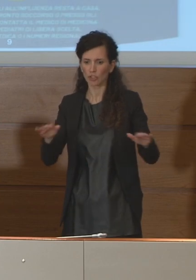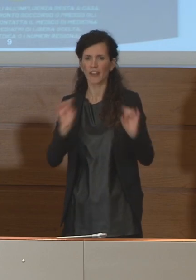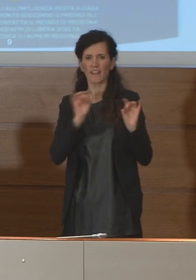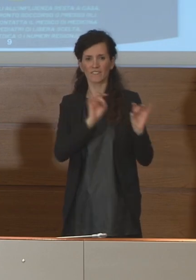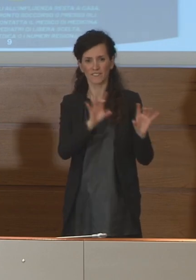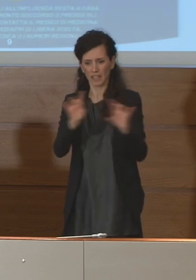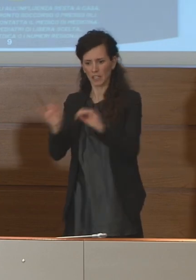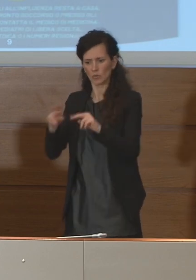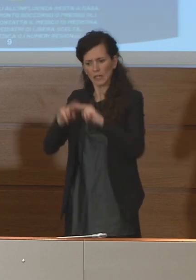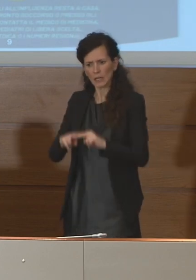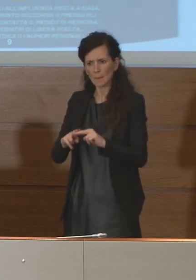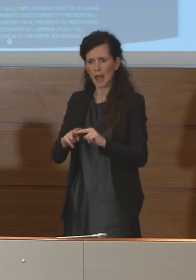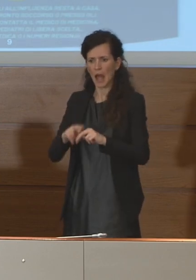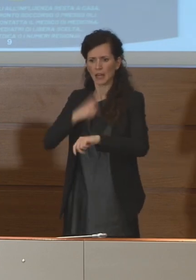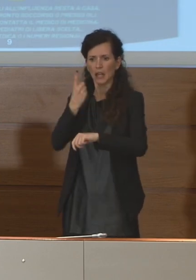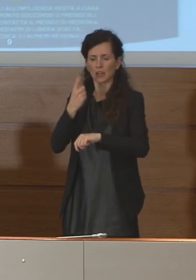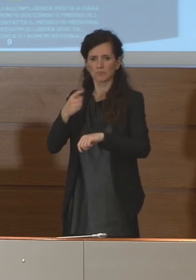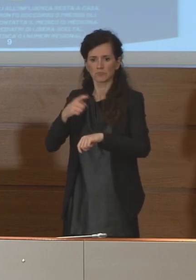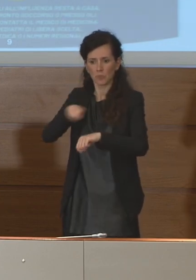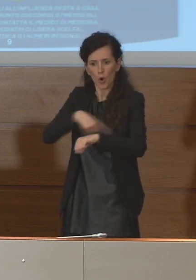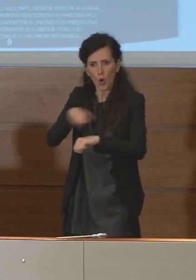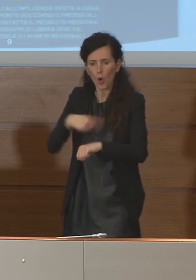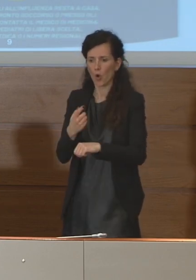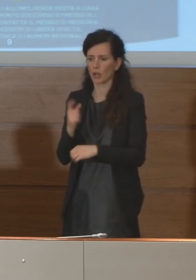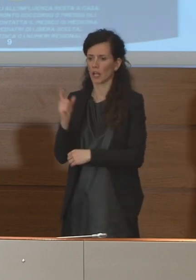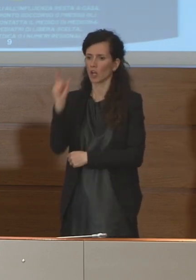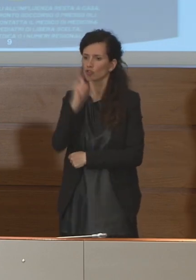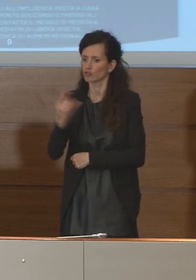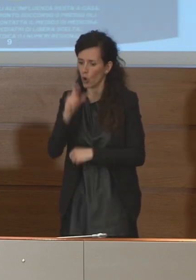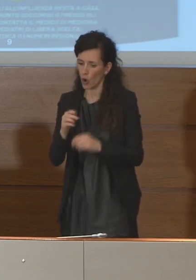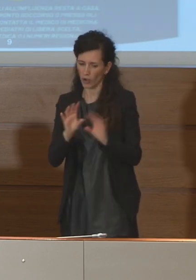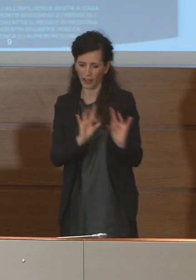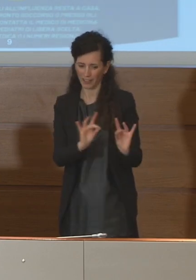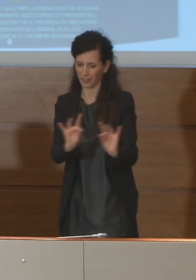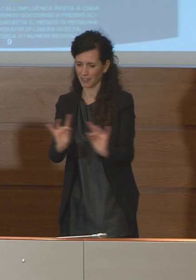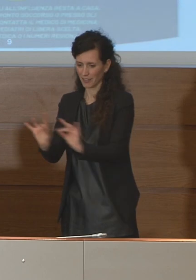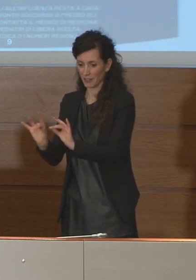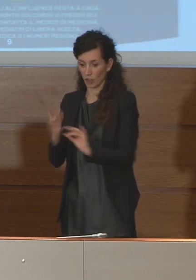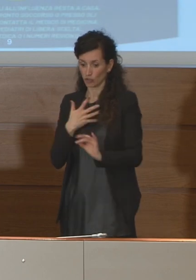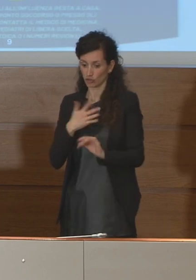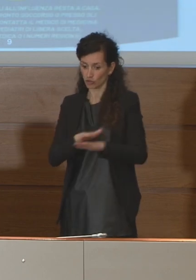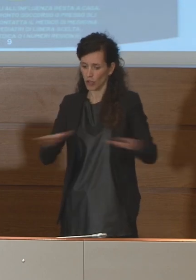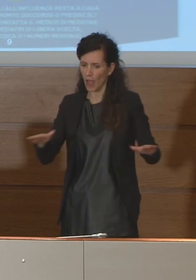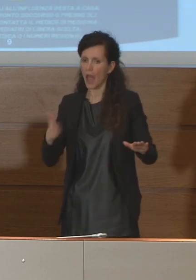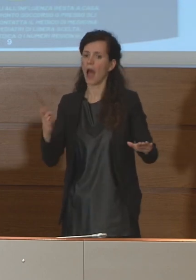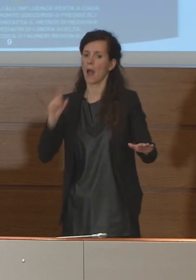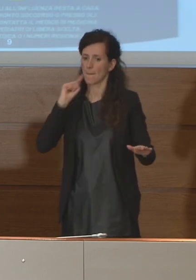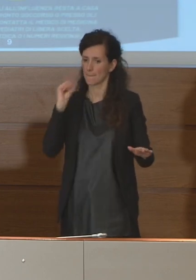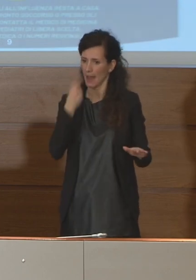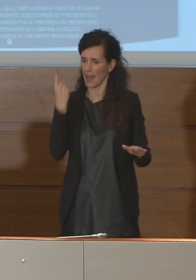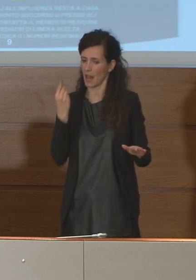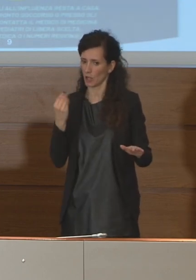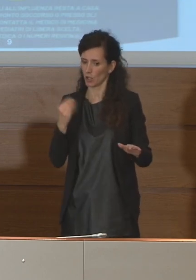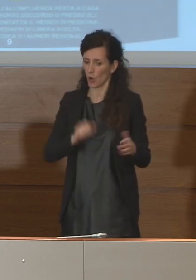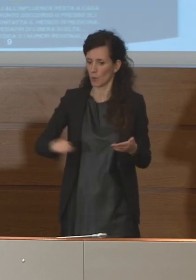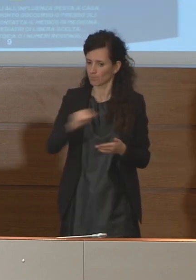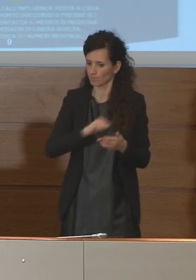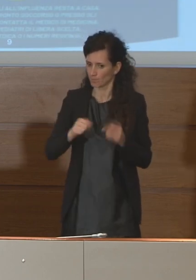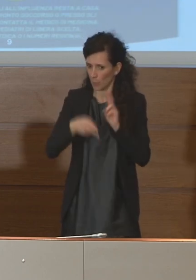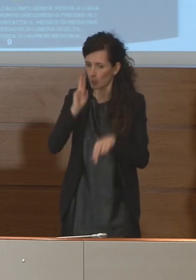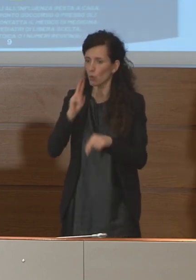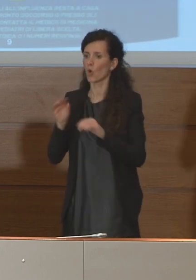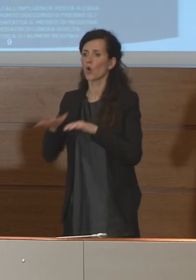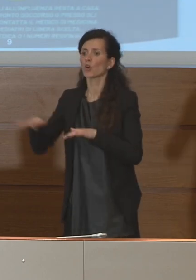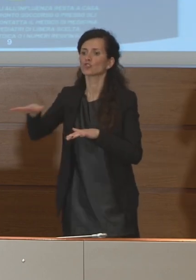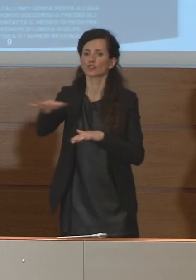ora qualche giorno abbiamo delle novità su questo e nel caso bisogna sanificare i territori le zone le aree di